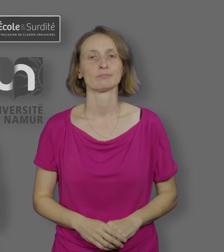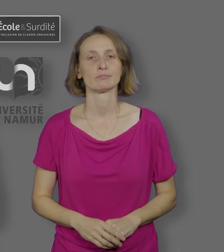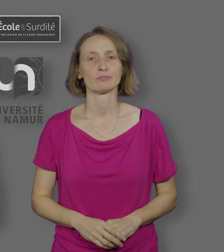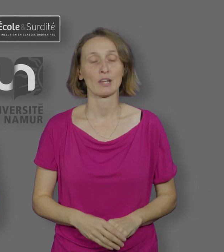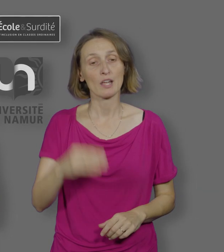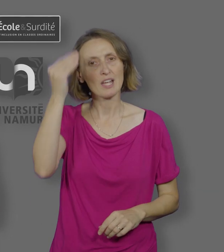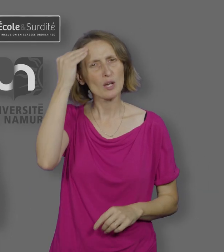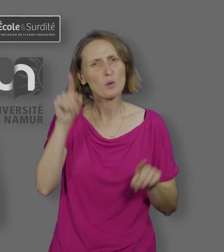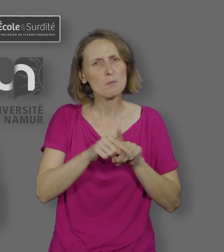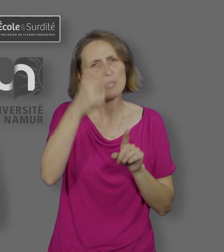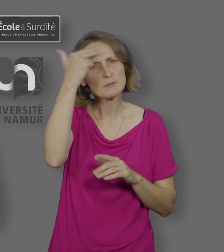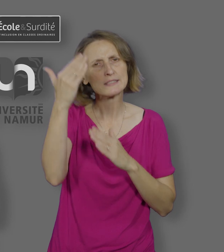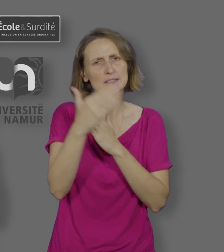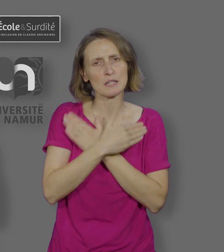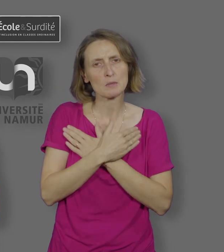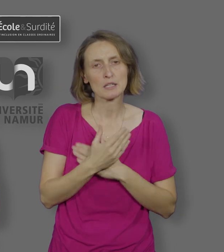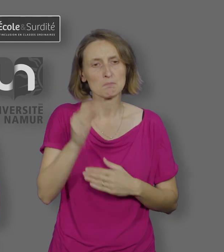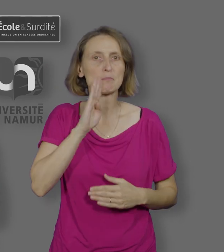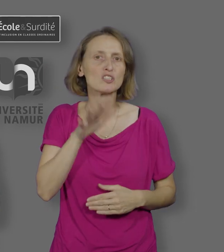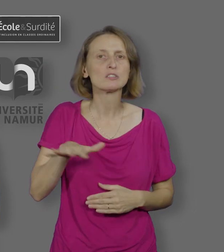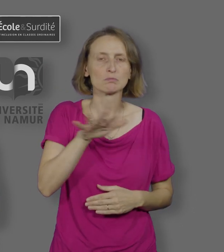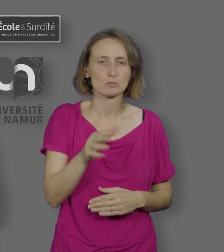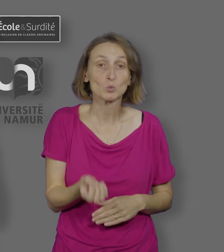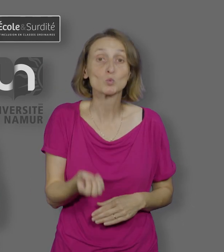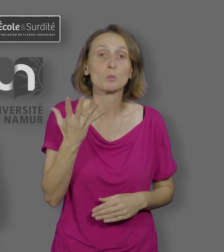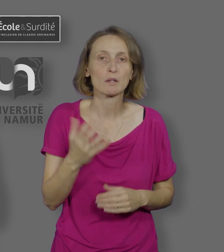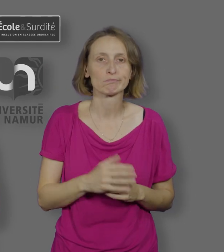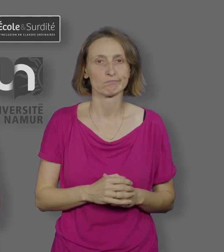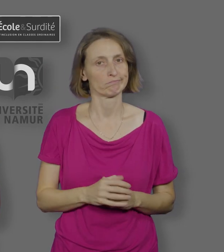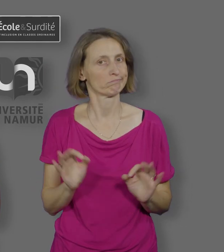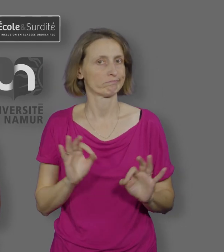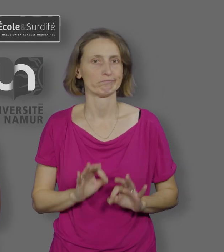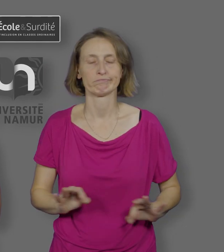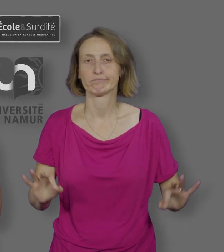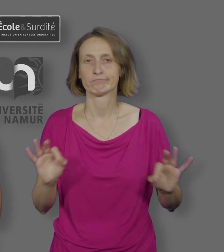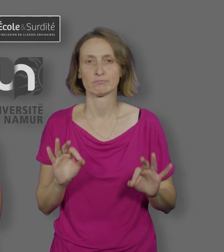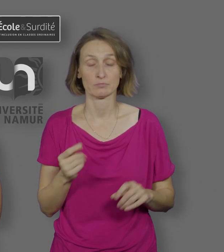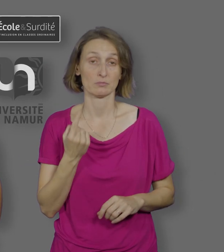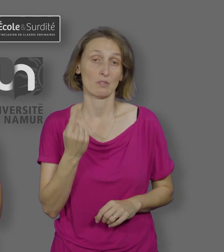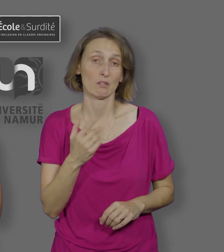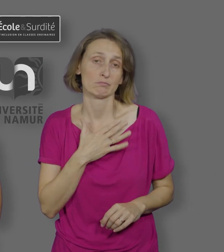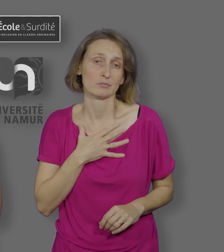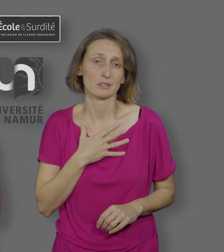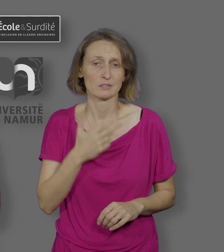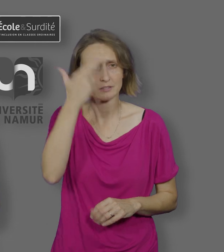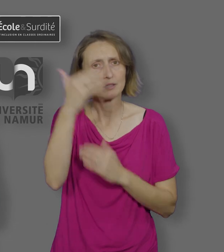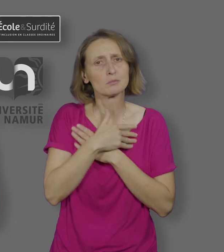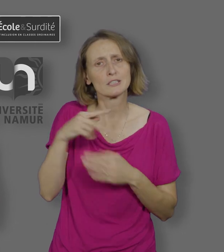suivre un enseignement ordinaire inclus dans la même classe que des élèves entendants en bénéficiant d'un accès aux